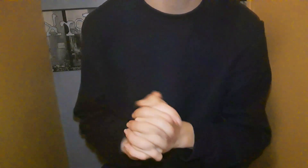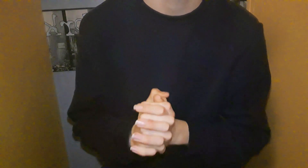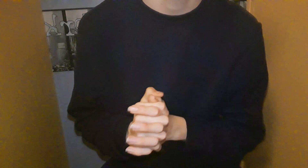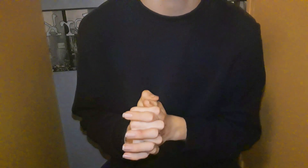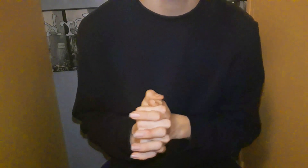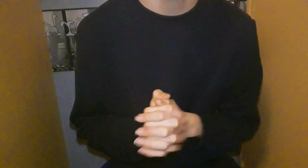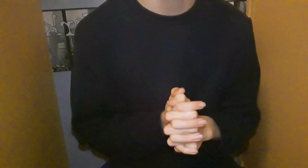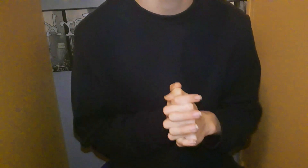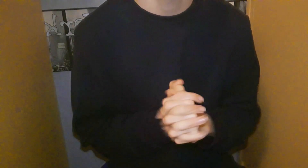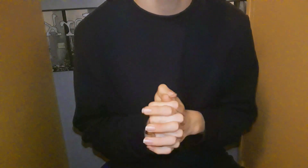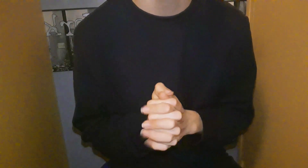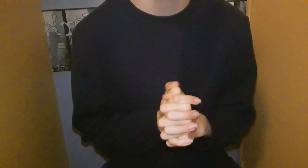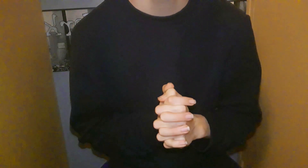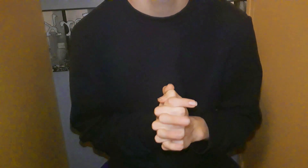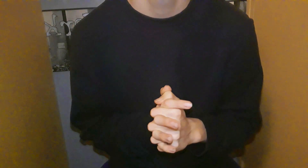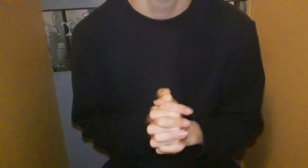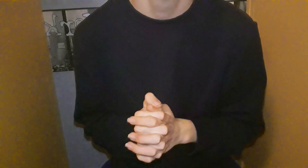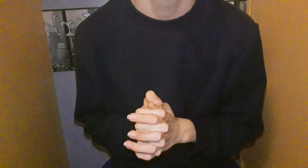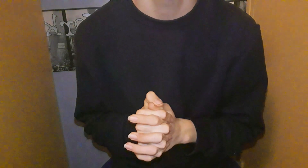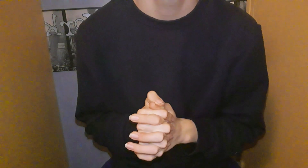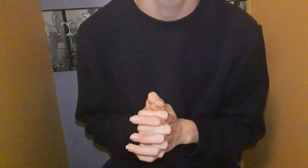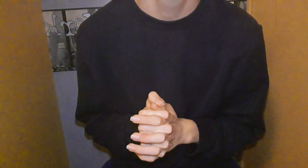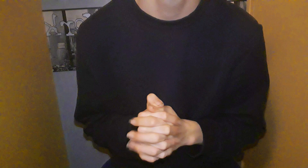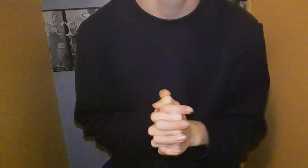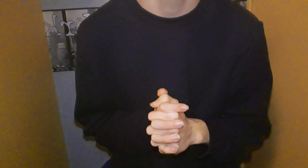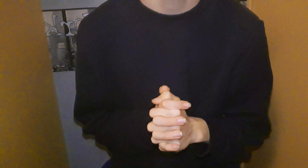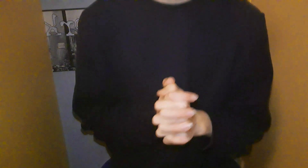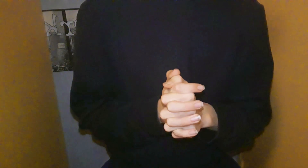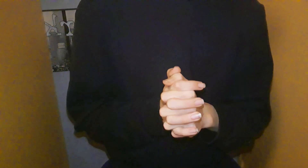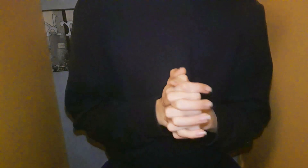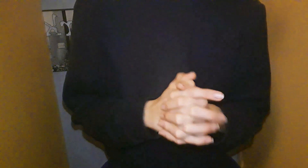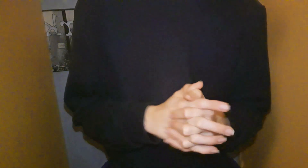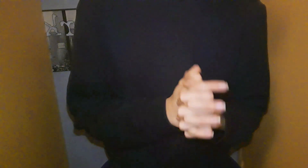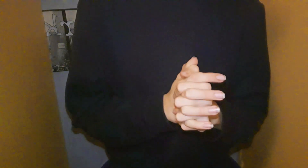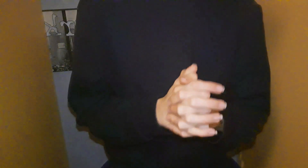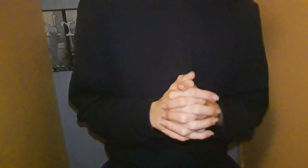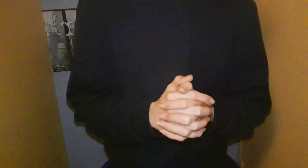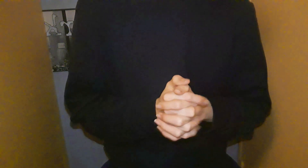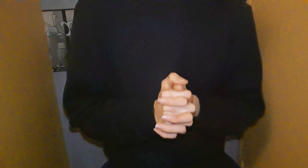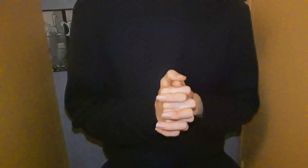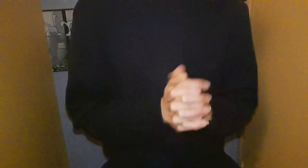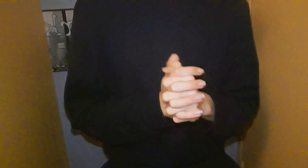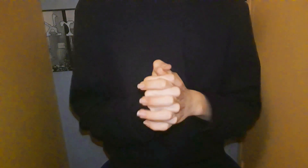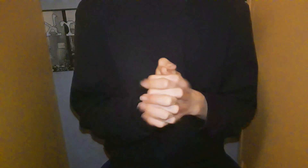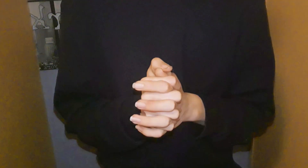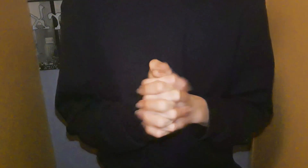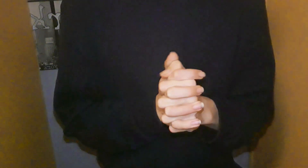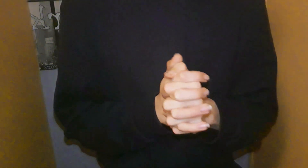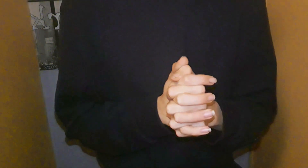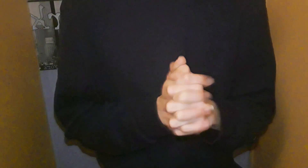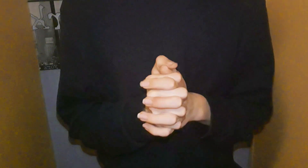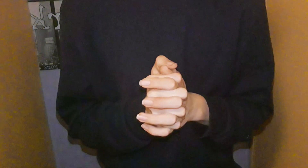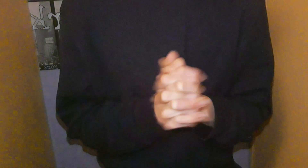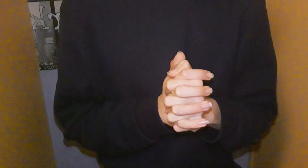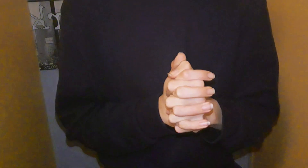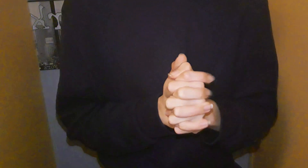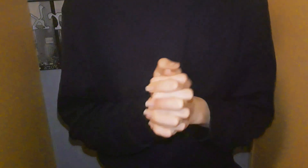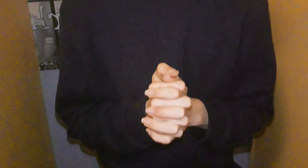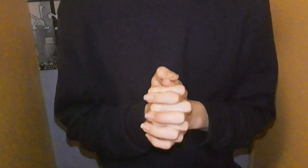croyez-moi, ça va venir Bon, en fait, cette vidéo C'est aussi un spoil des prochaines vidéos Oh, je déborde d'idées en ce moment C'est une